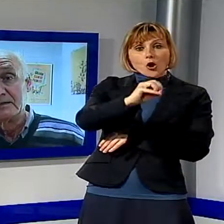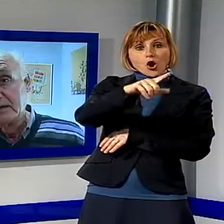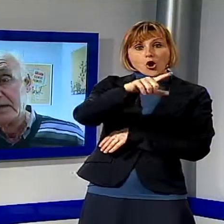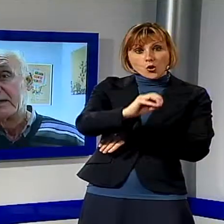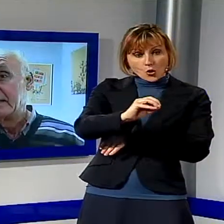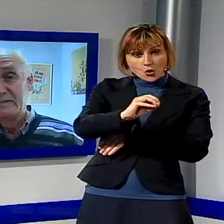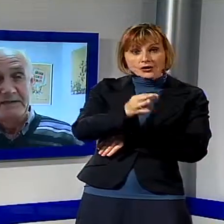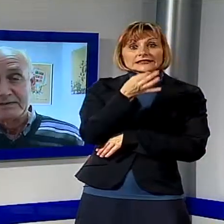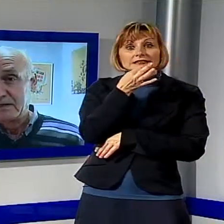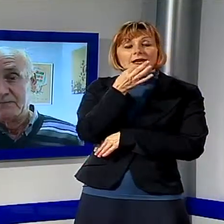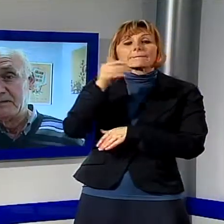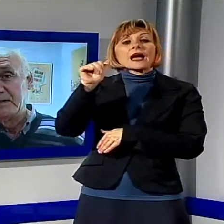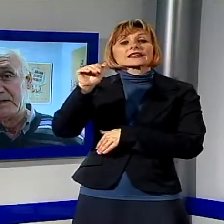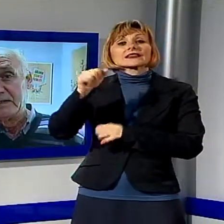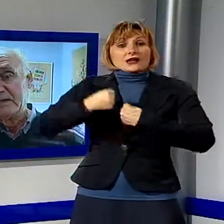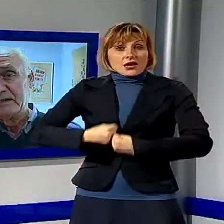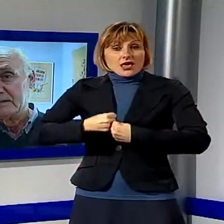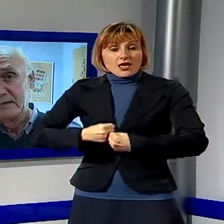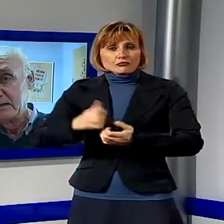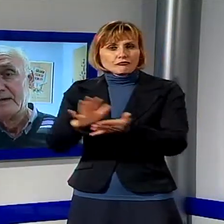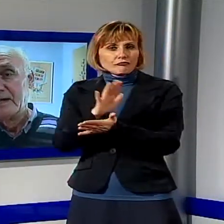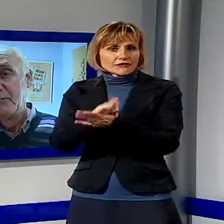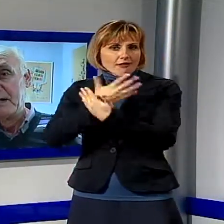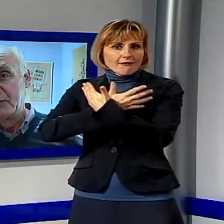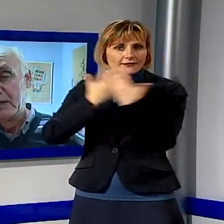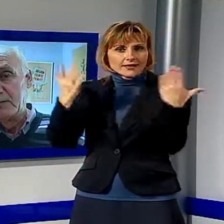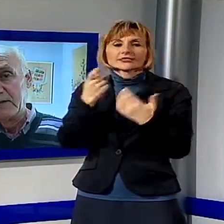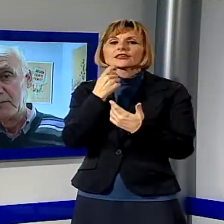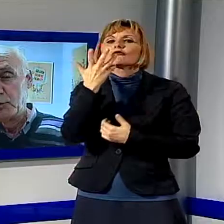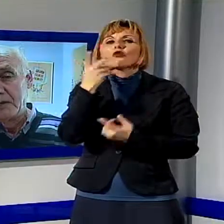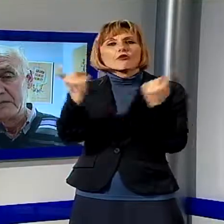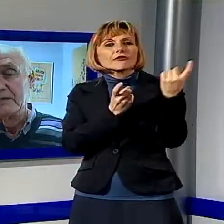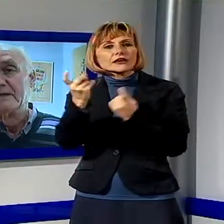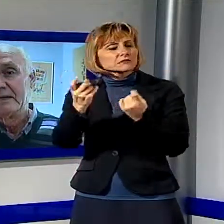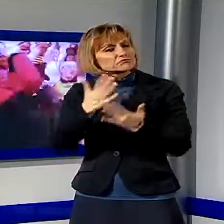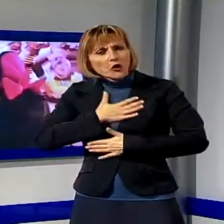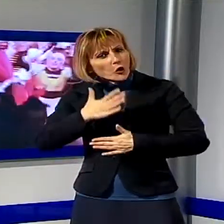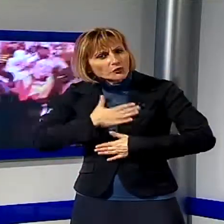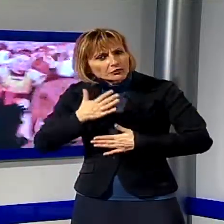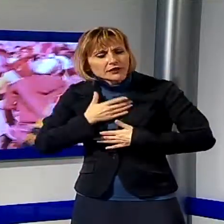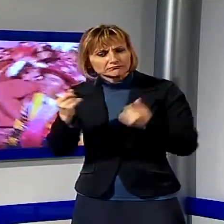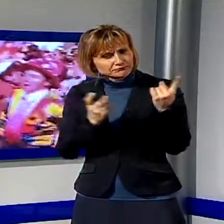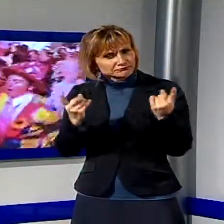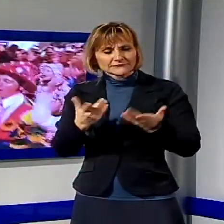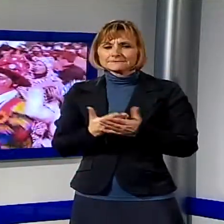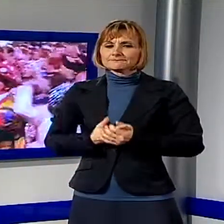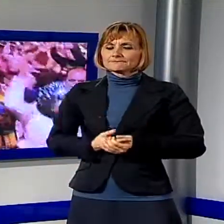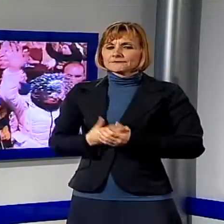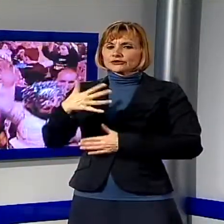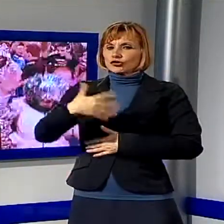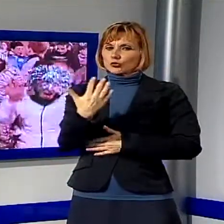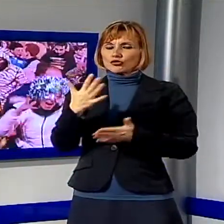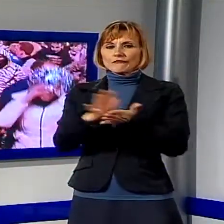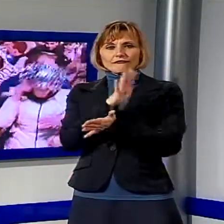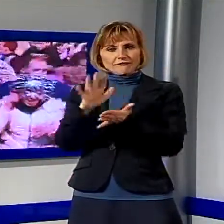Grasso, grande festa. Chi vuole venire a divertirsi è ben accetto, venga pure che si divertirà senza altro. Cinque giorni di